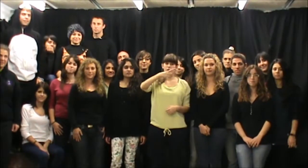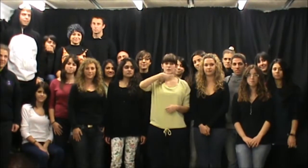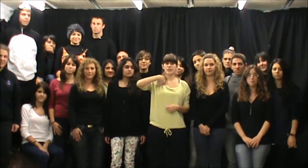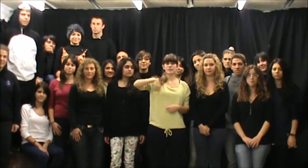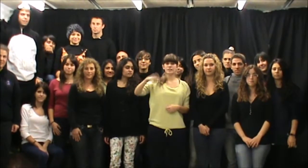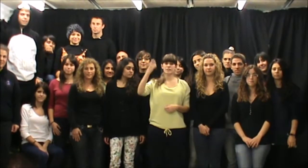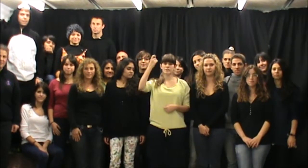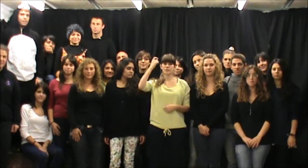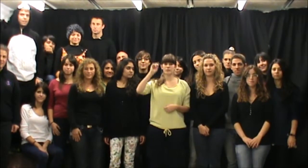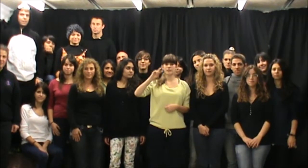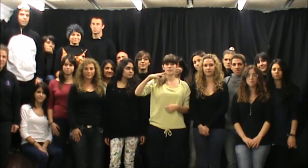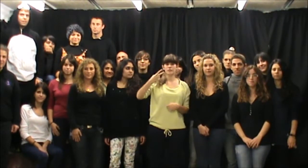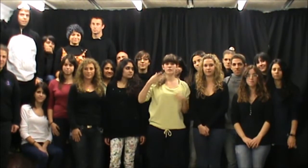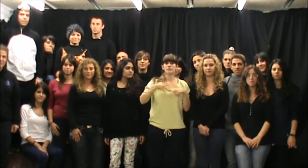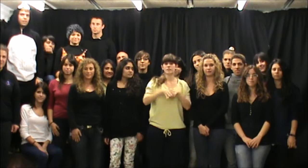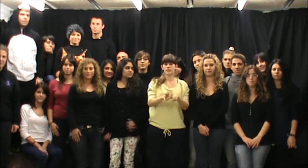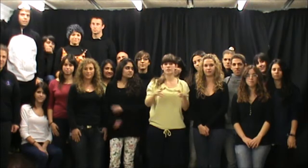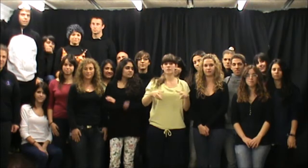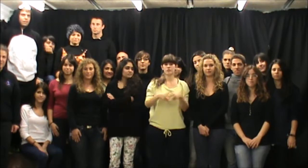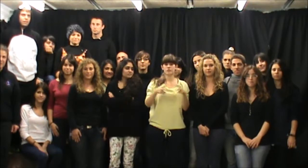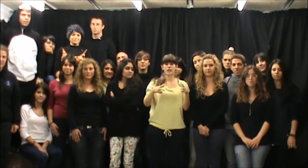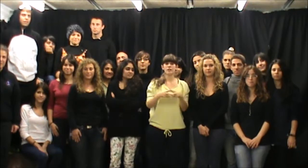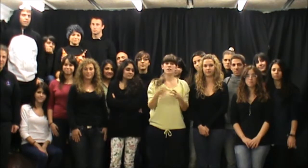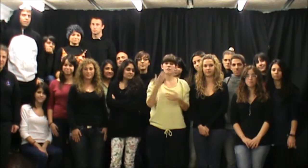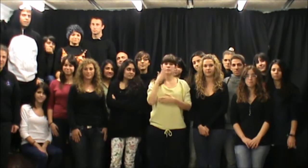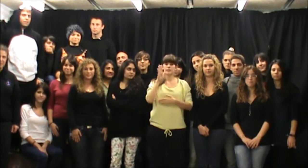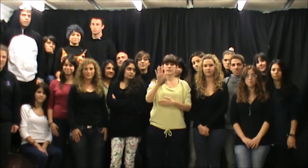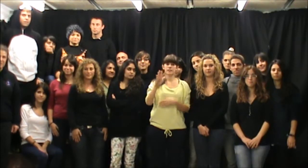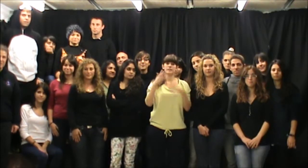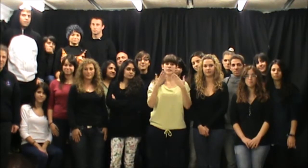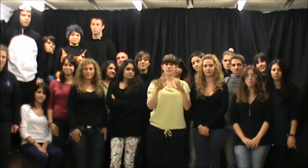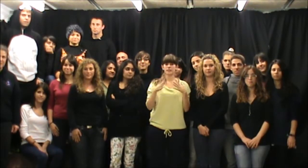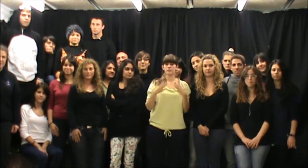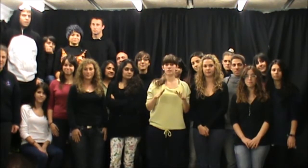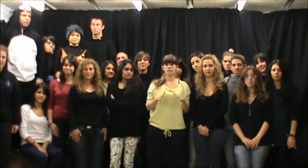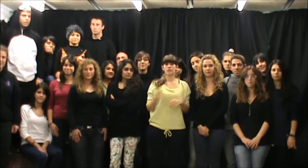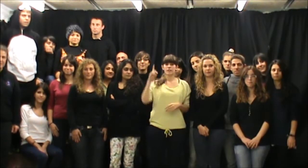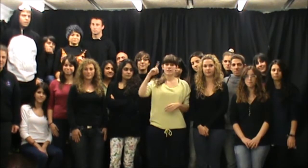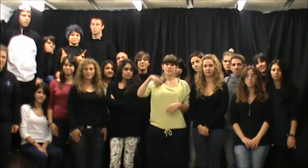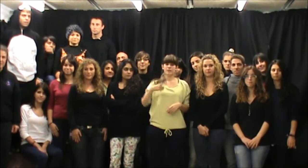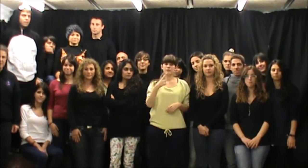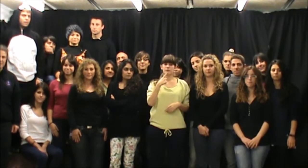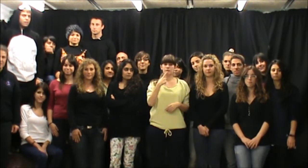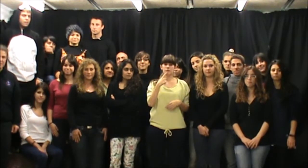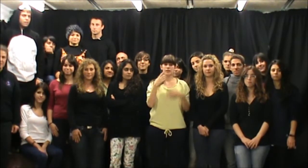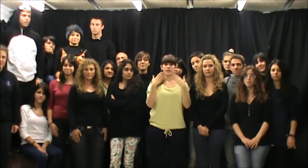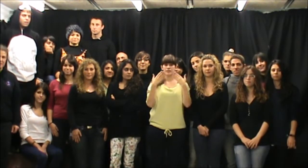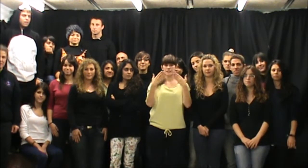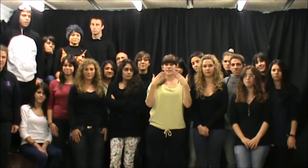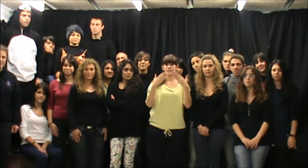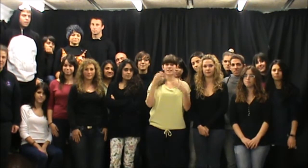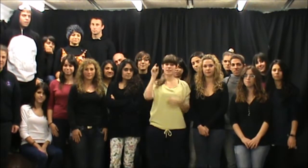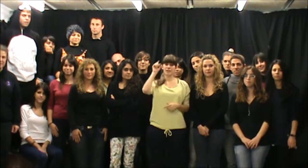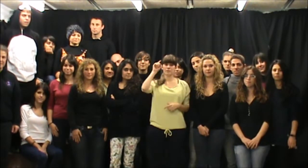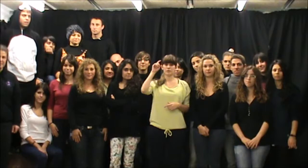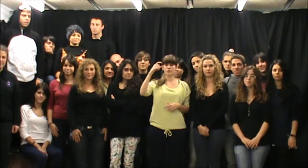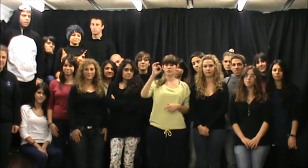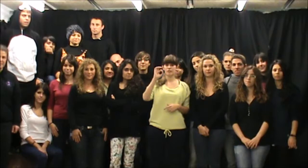Nosaltres, els alumnes de segon d'Integració Social, us presentem aquesta cançó. També volem donar les gràcies a la professora